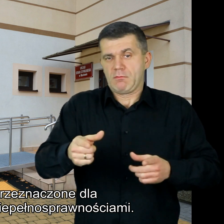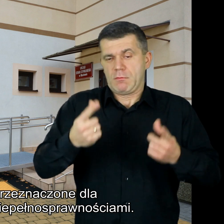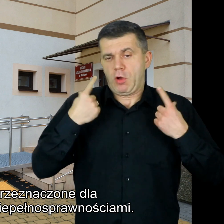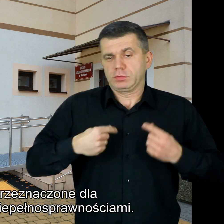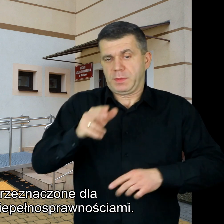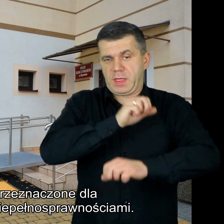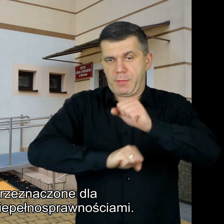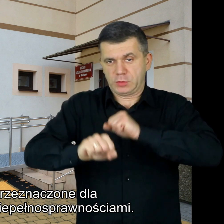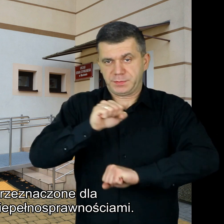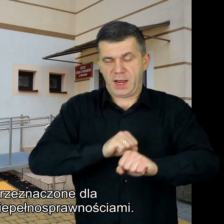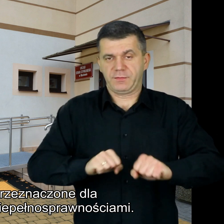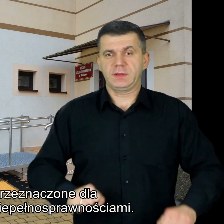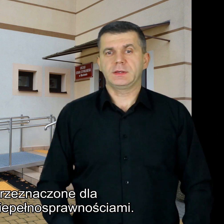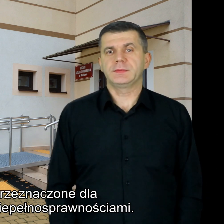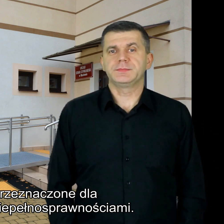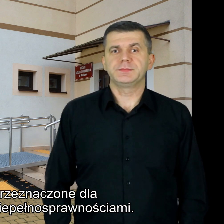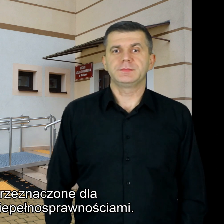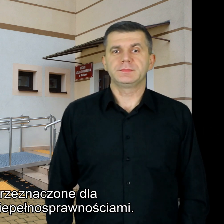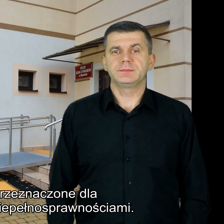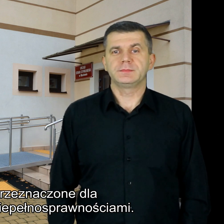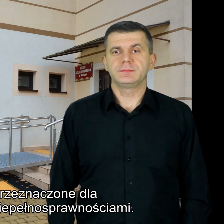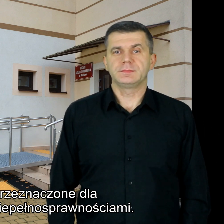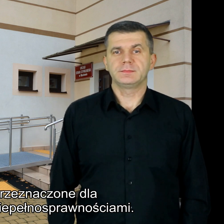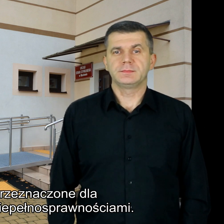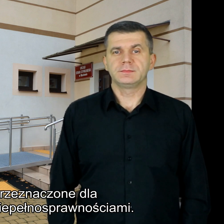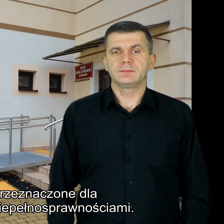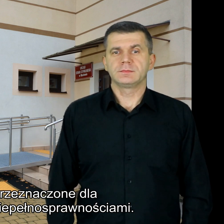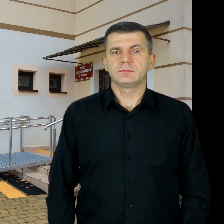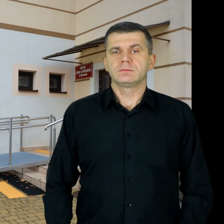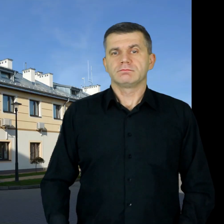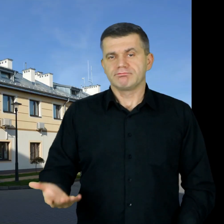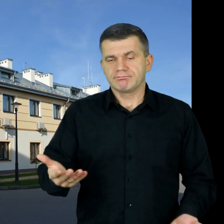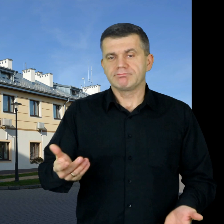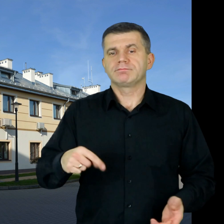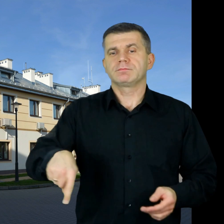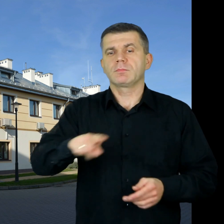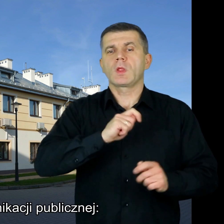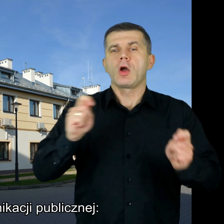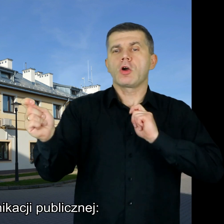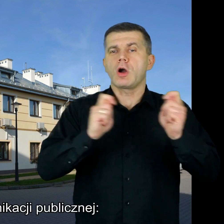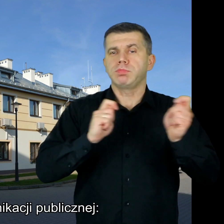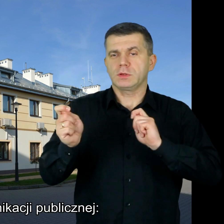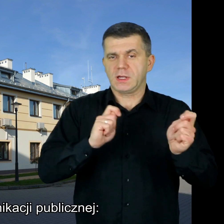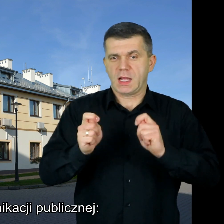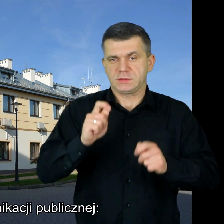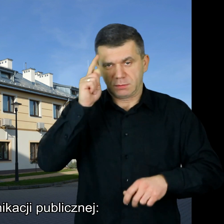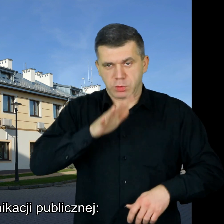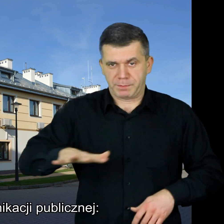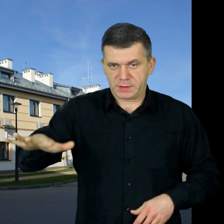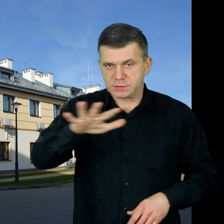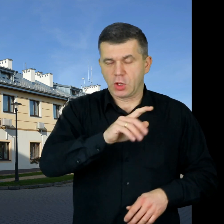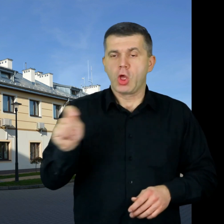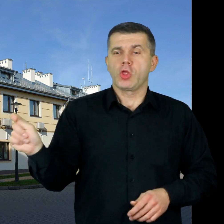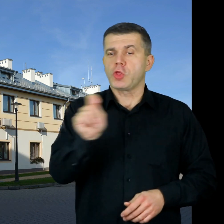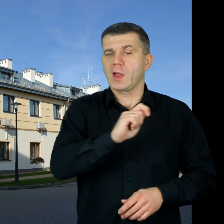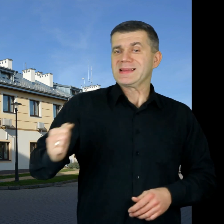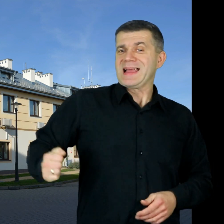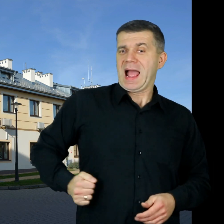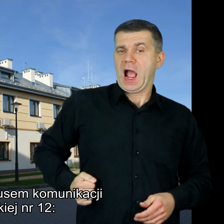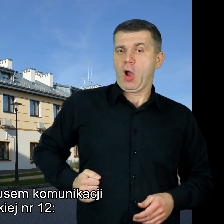przeznaczone dla pojazdów osób z niepełnosprawnościami Środki komunikacji publicznej Dojazd